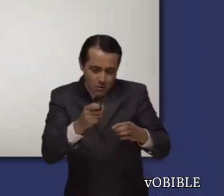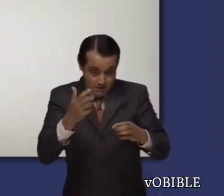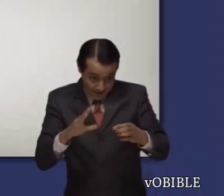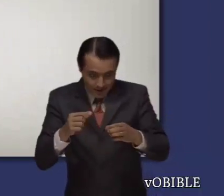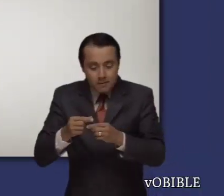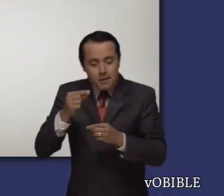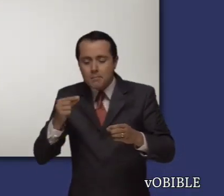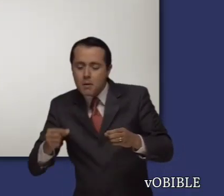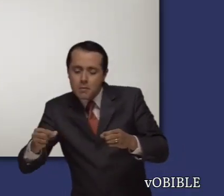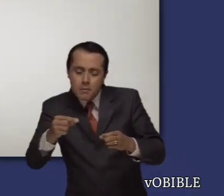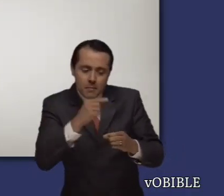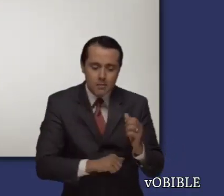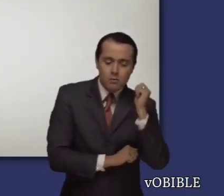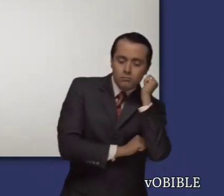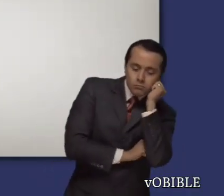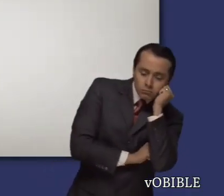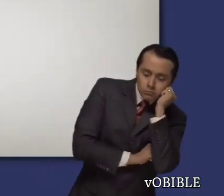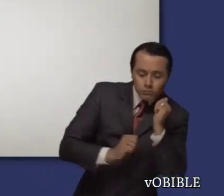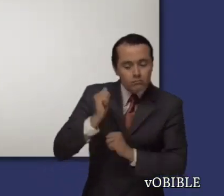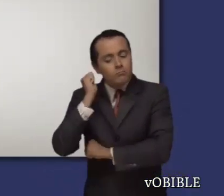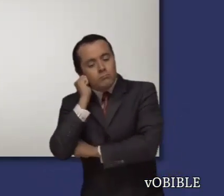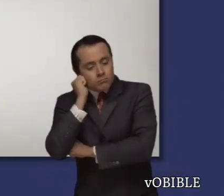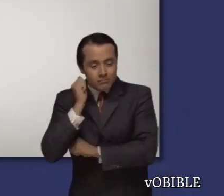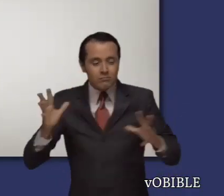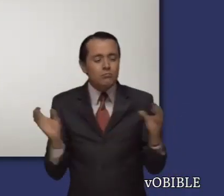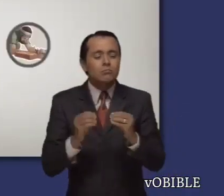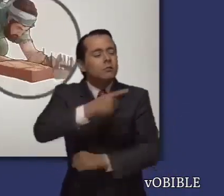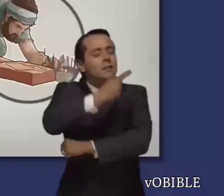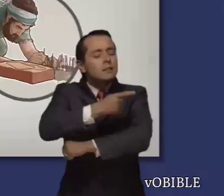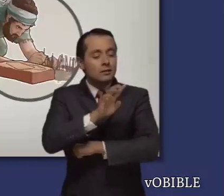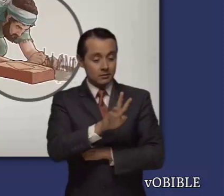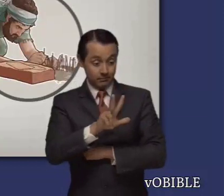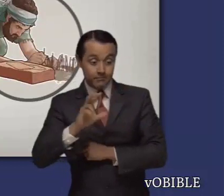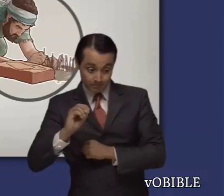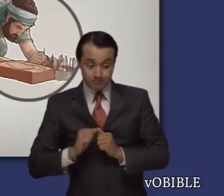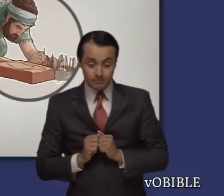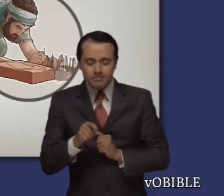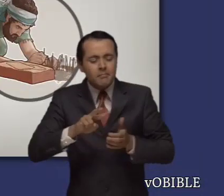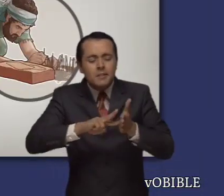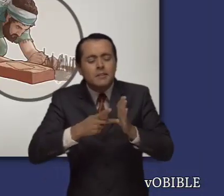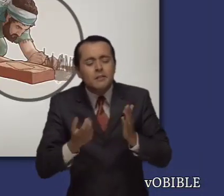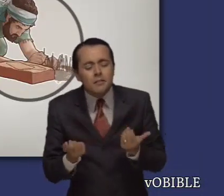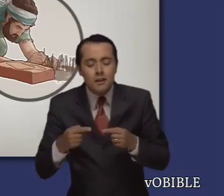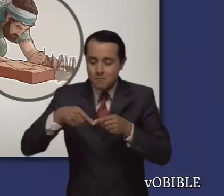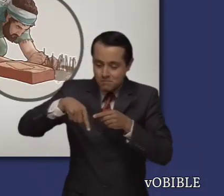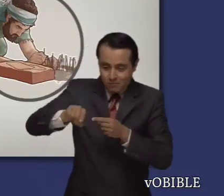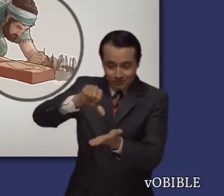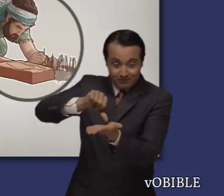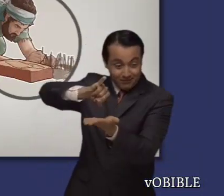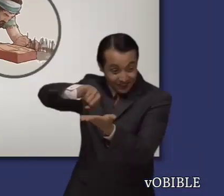Jehová hizo que Ezequiel grabara la ciudad de Jerusalén sobre un ladrillo y representara el asedio contra ella.